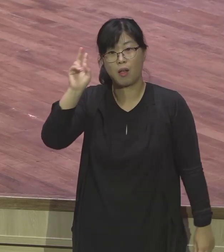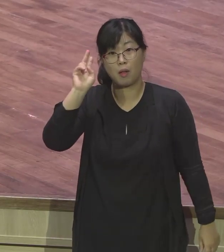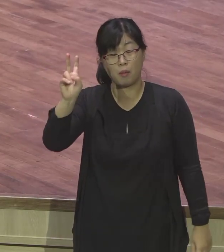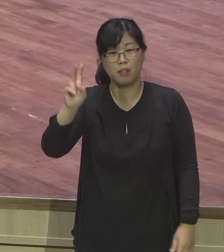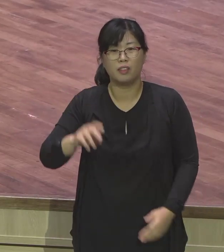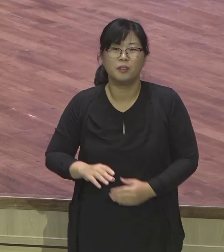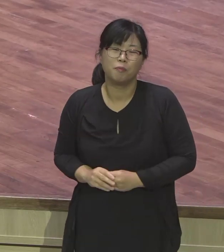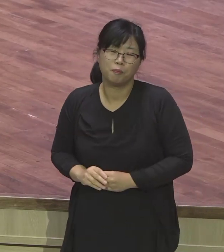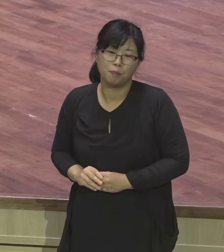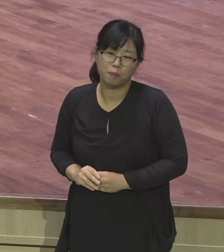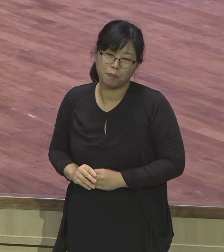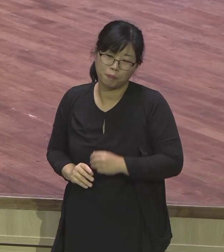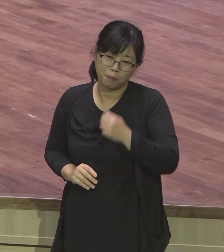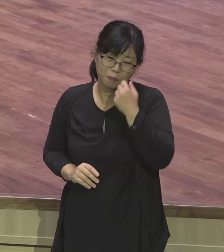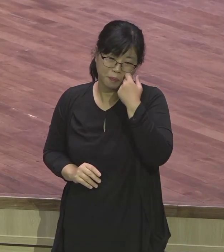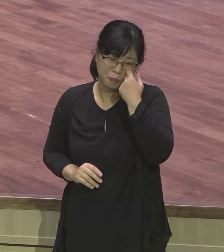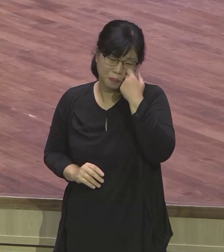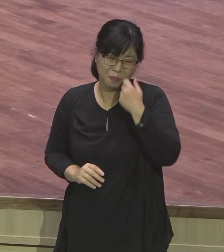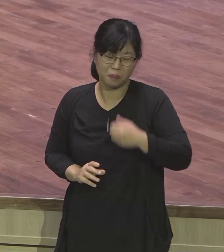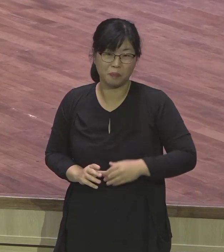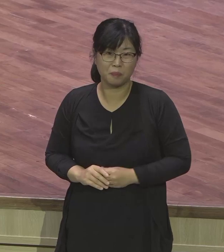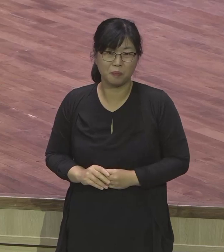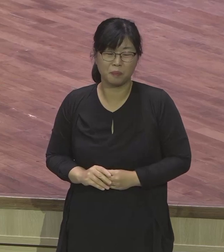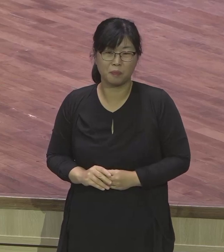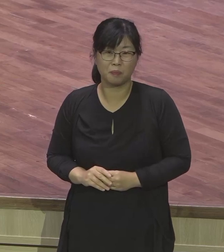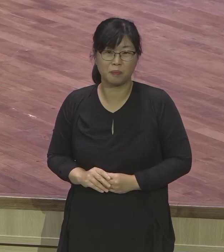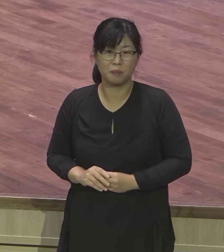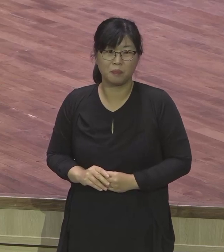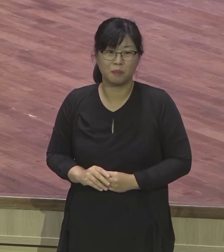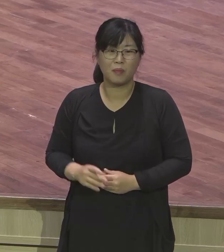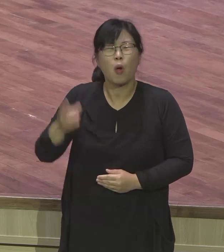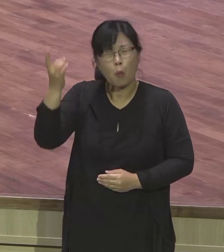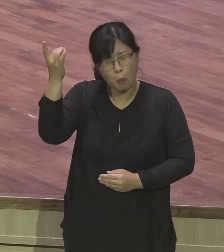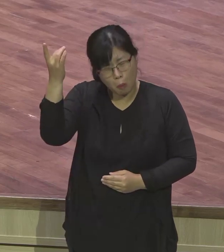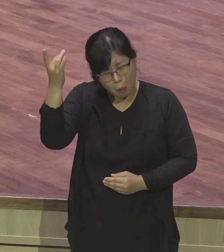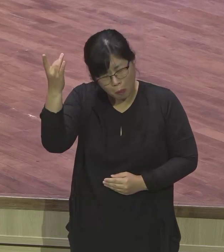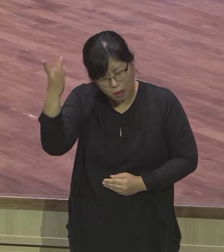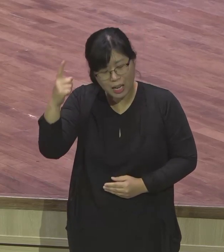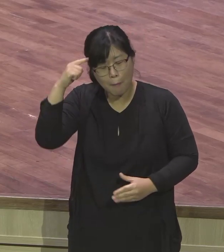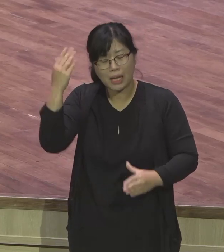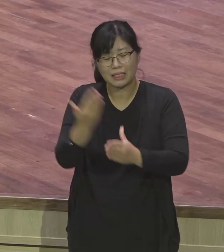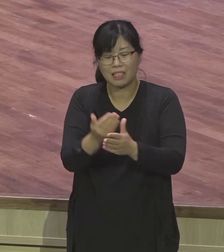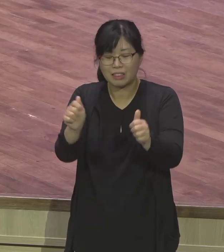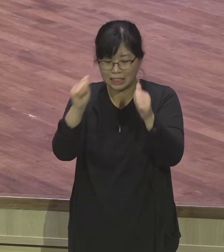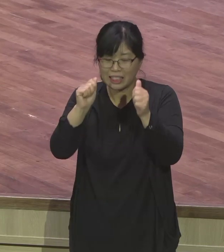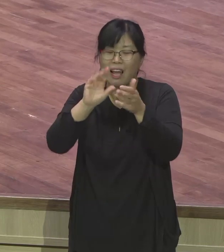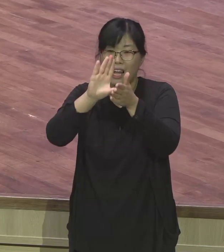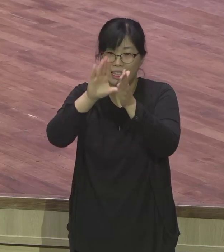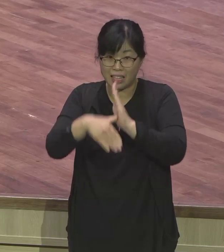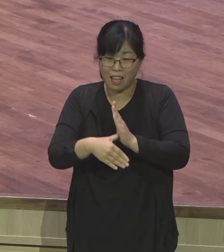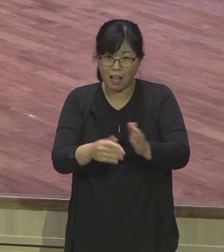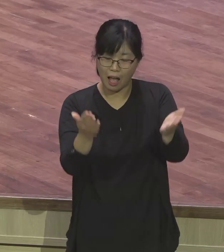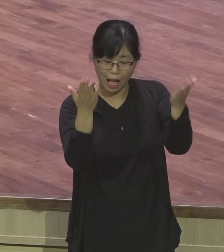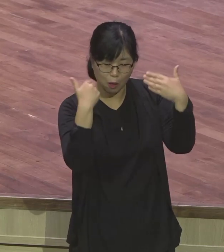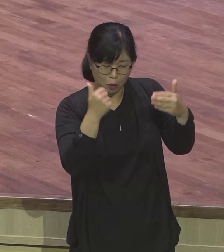기회가 될 수 있습니다. 원래 명박은 그렇게 받는 거예요. 헌신은, 그 학교를 위해서 헌신하면 명박 주는 거예요. 그렇게